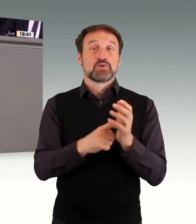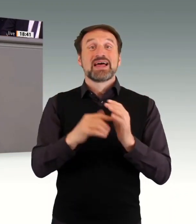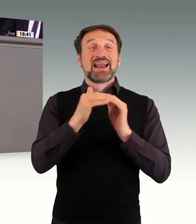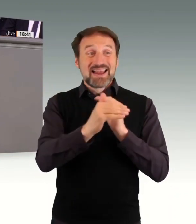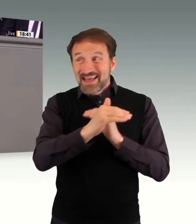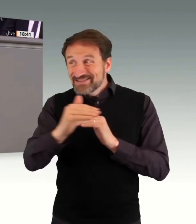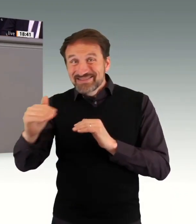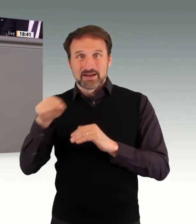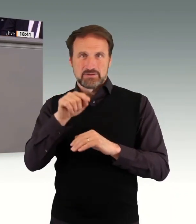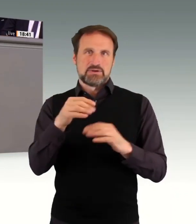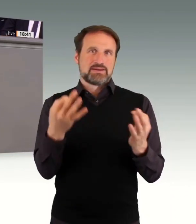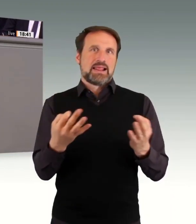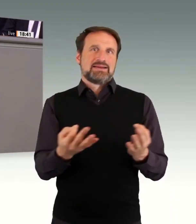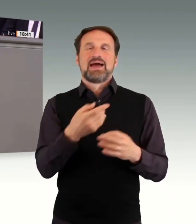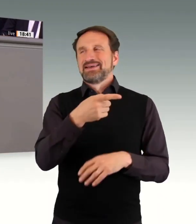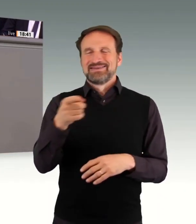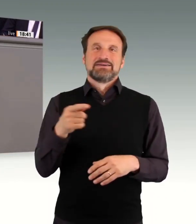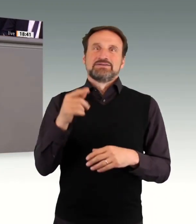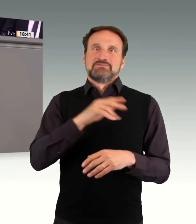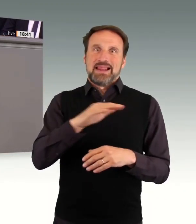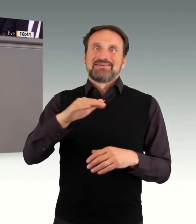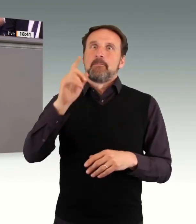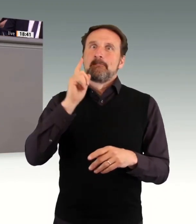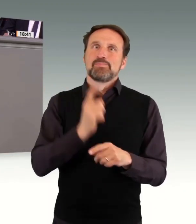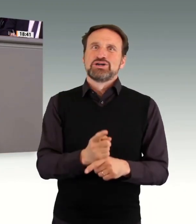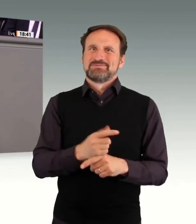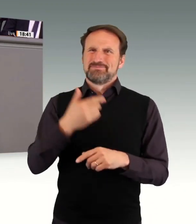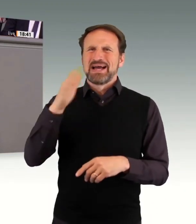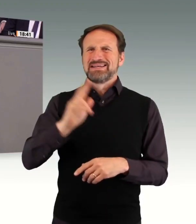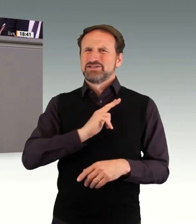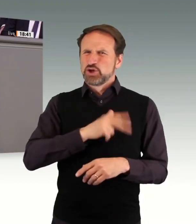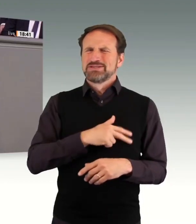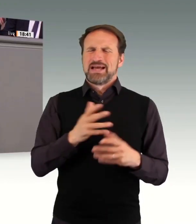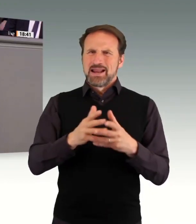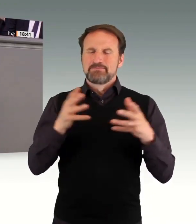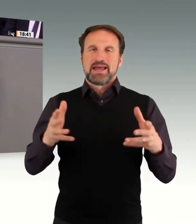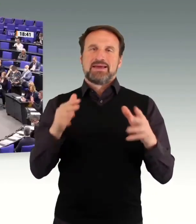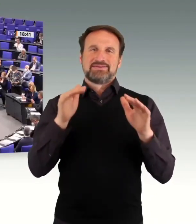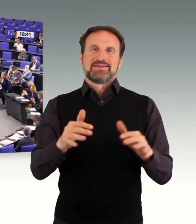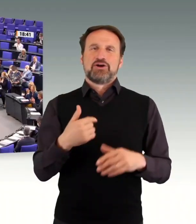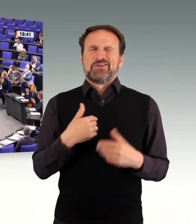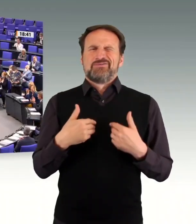haben. Umso mehr freue ich mich auf den Sonntag, dass wir mehr soziale Mehrheiten zusammenkriegen. Vielen Dank fürs Zuhören.